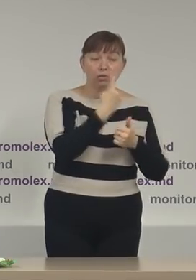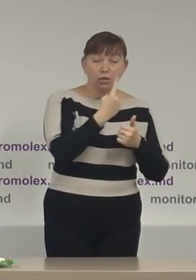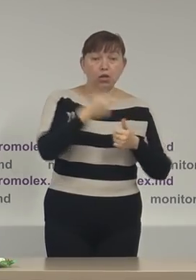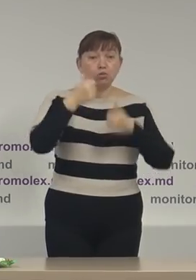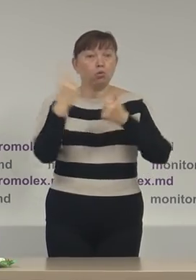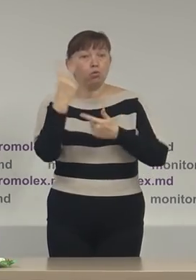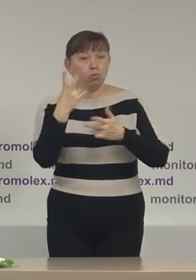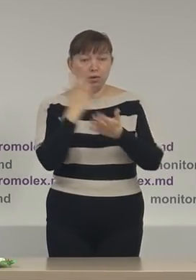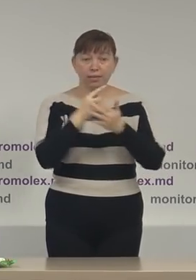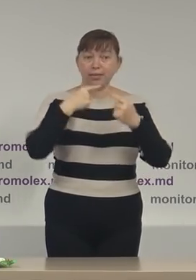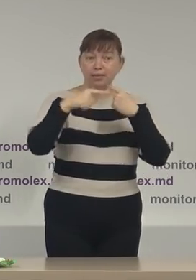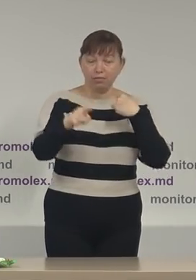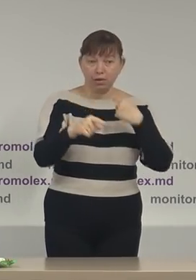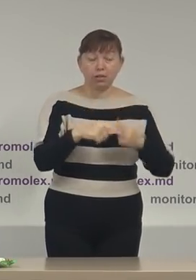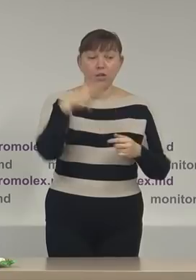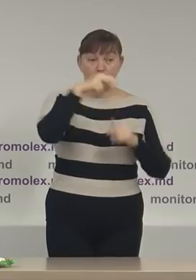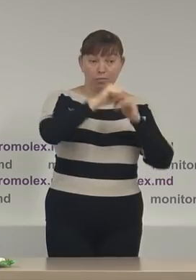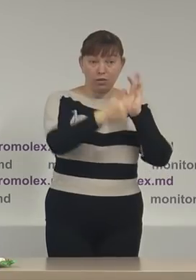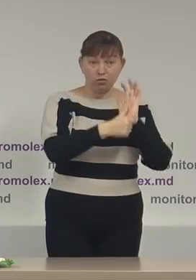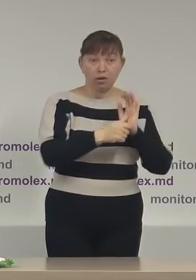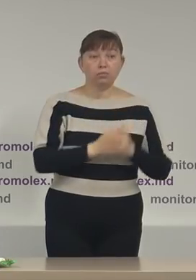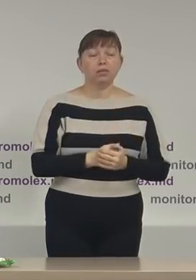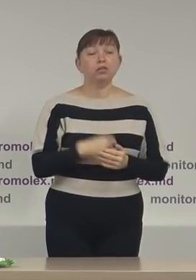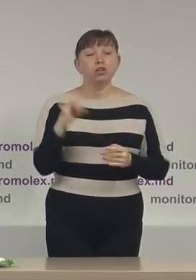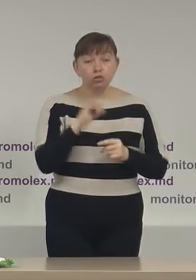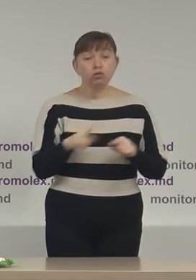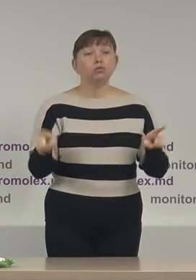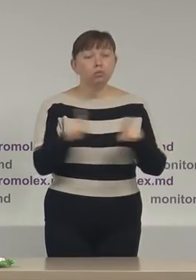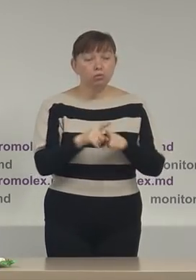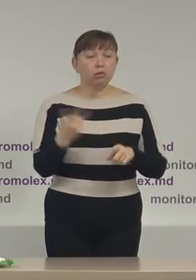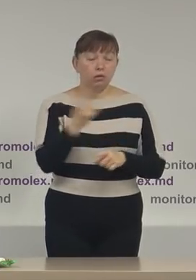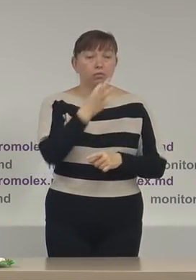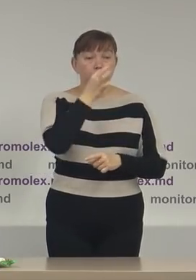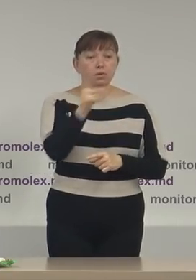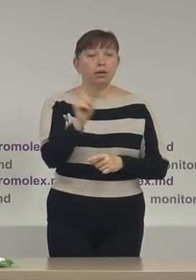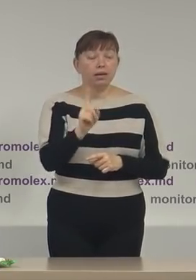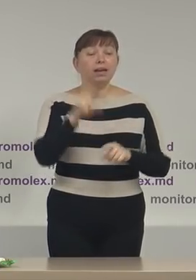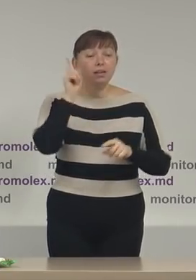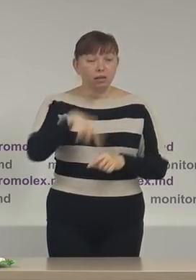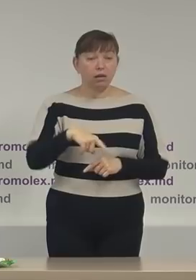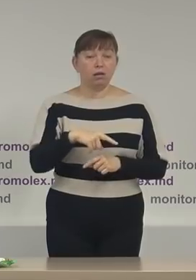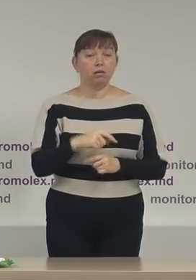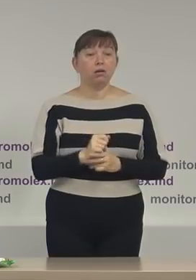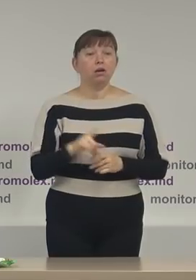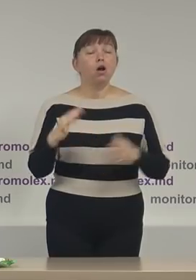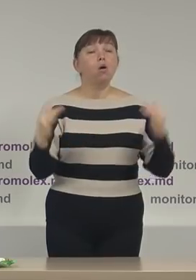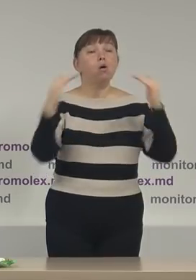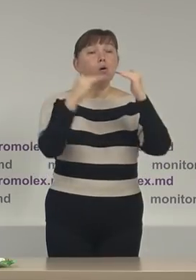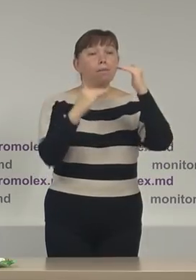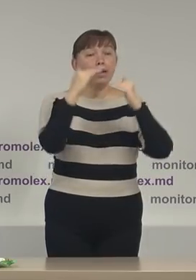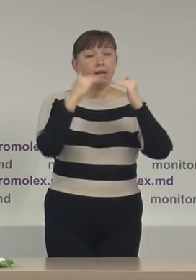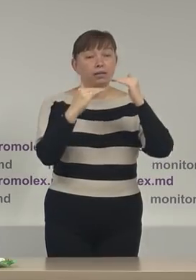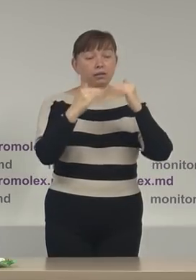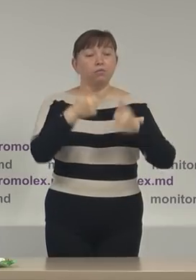în anul 2016 și totodată trebuie să atragem atenția chiar și comparativ cu